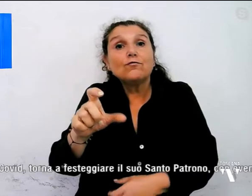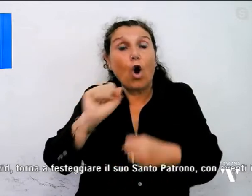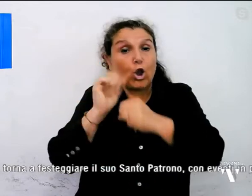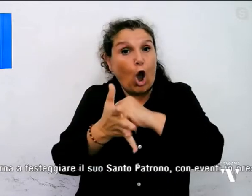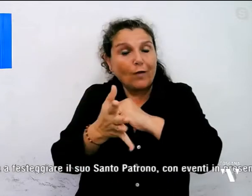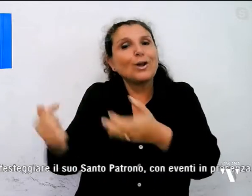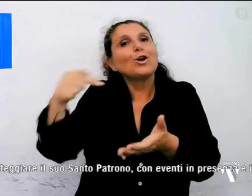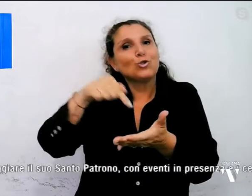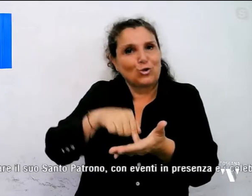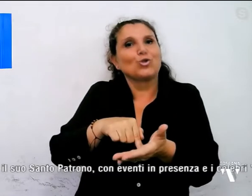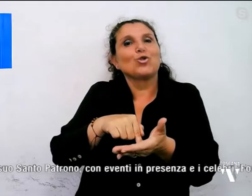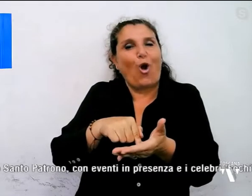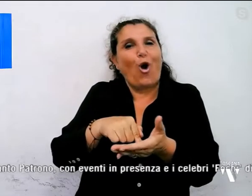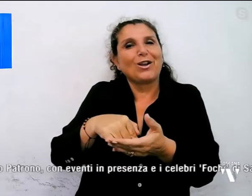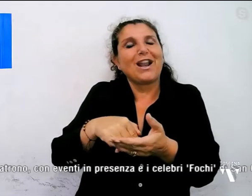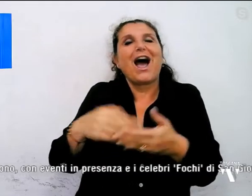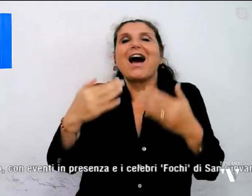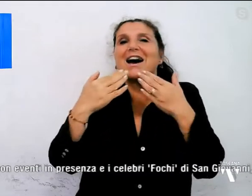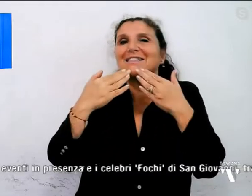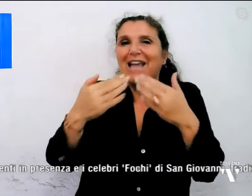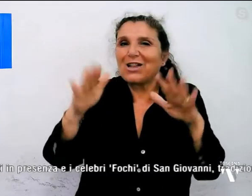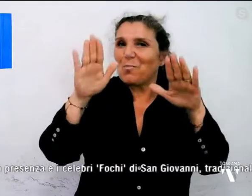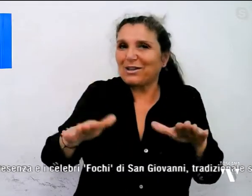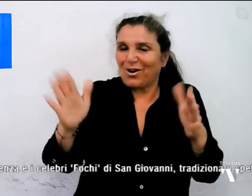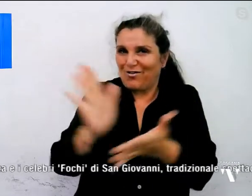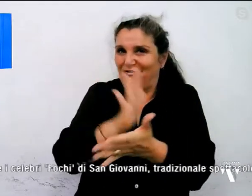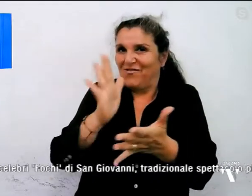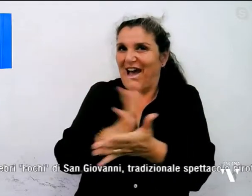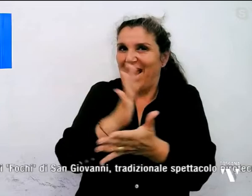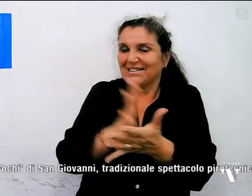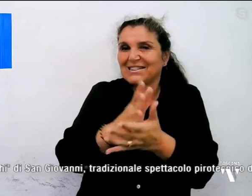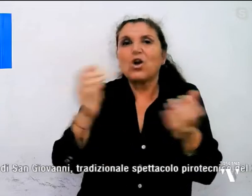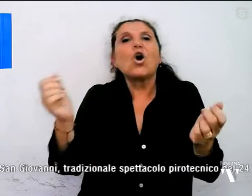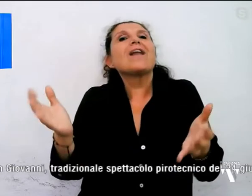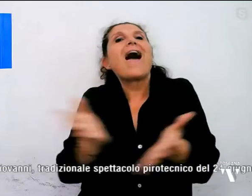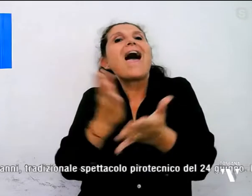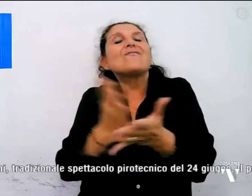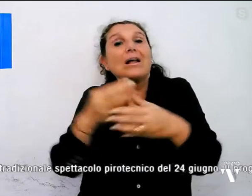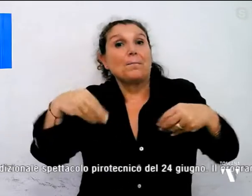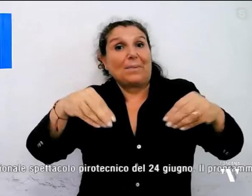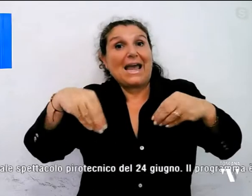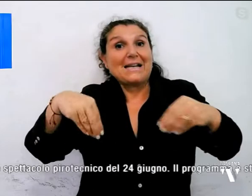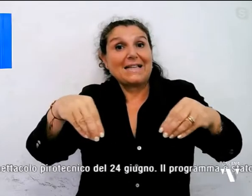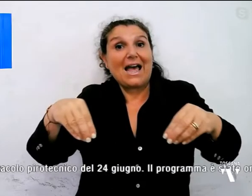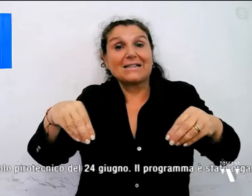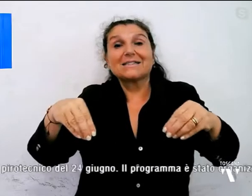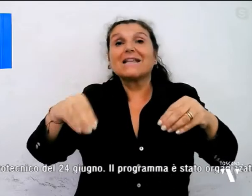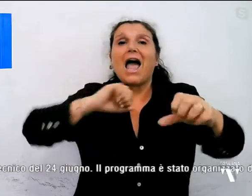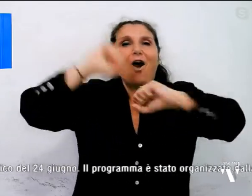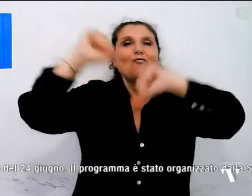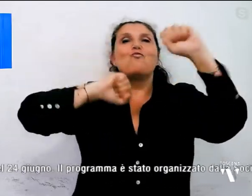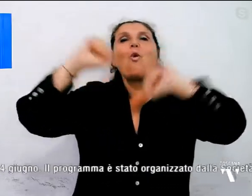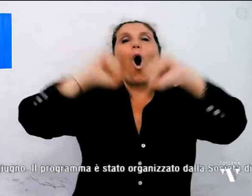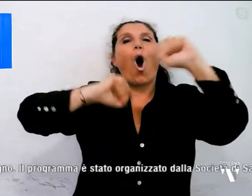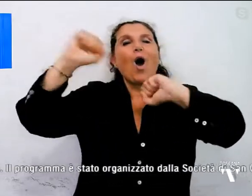festeggiare il suo Santo Patrono con eventi in presenza e i celebri Focchi di